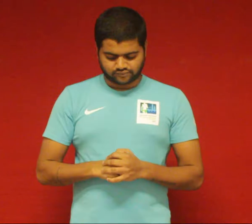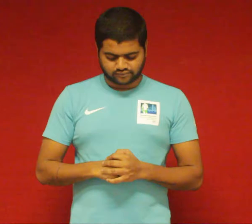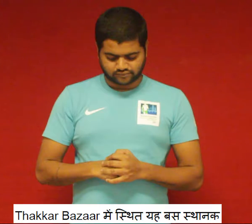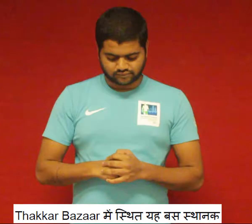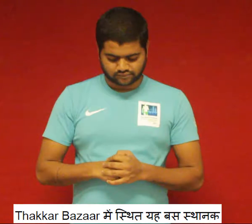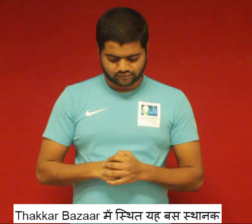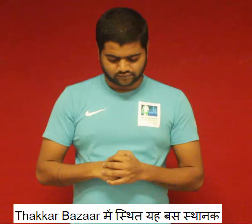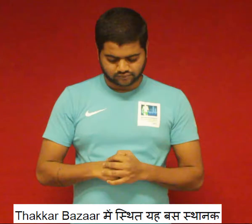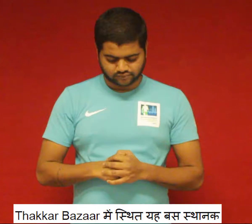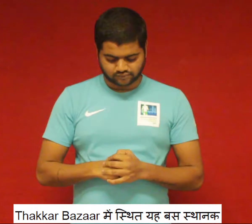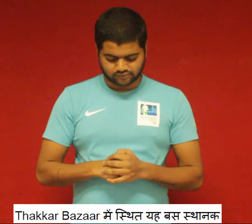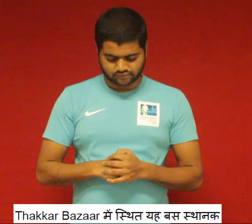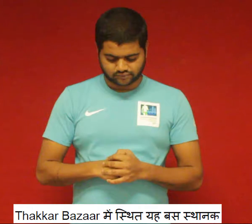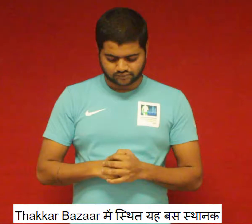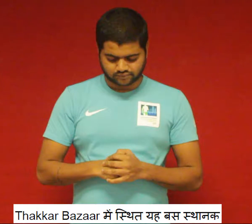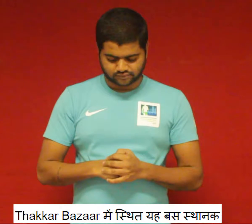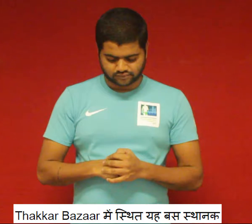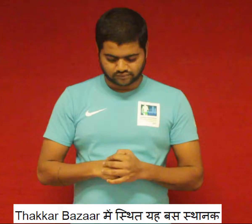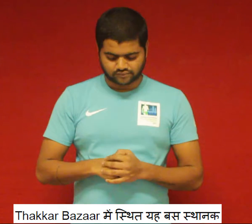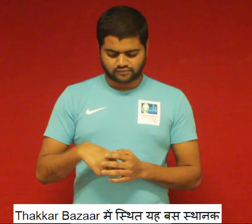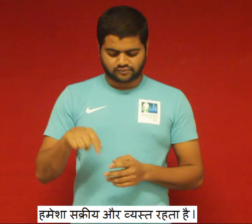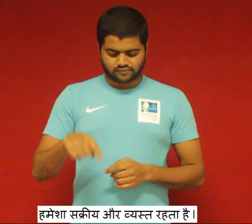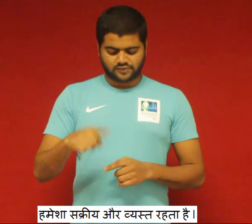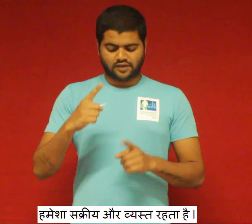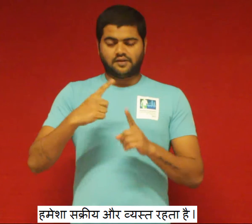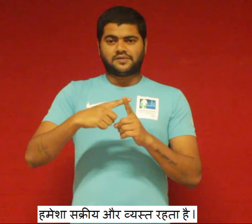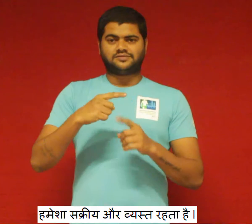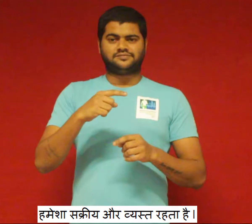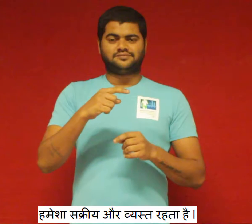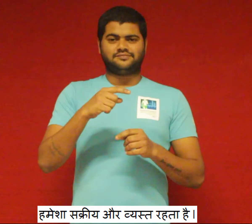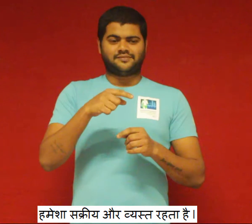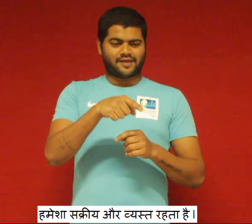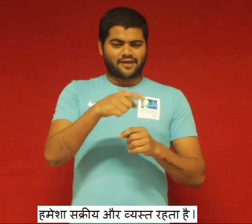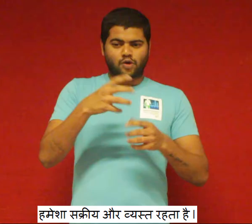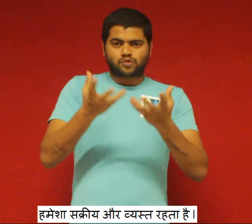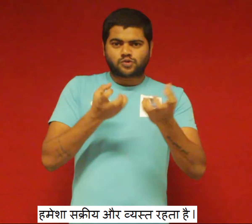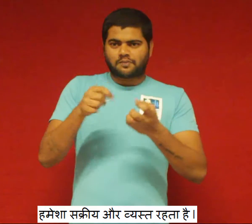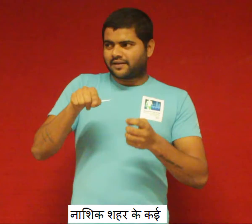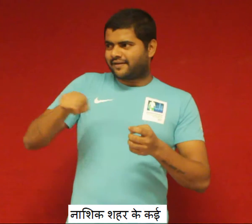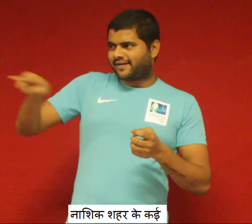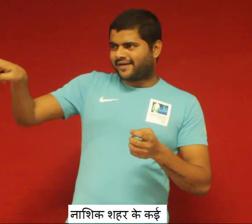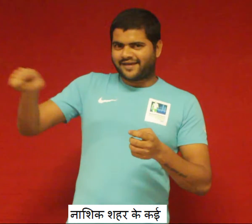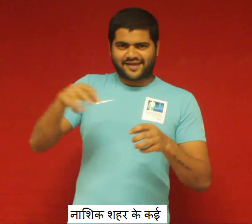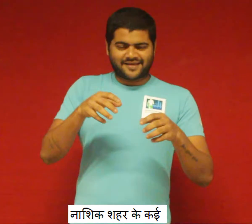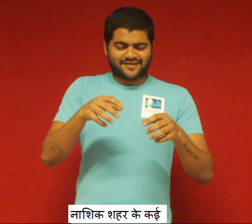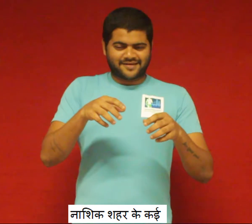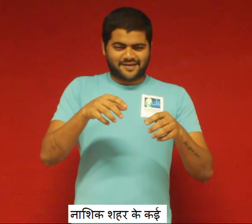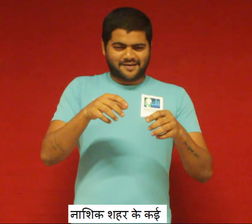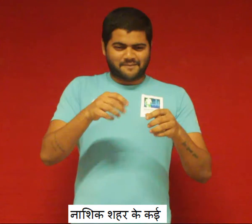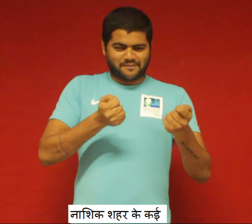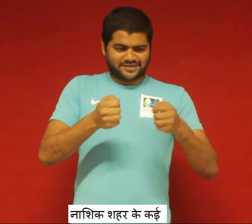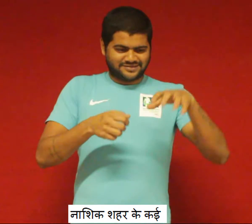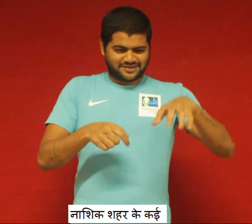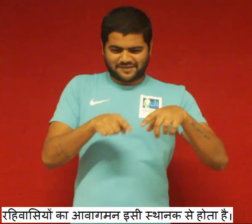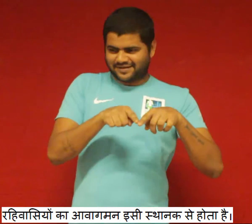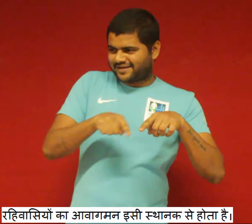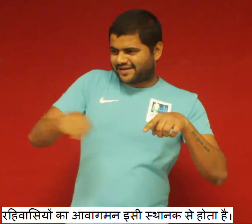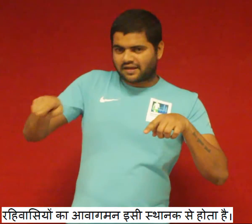ठक्कर बज़ार में स्थितिह बस्थानक हमेशा सक्रीय और व्यस्त रहता है। नासिक शहर के कई रहिवासियों का